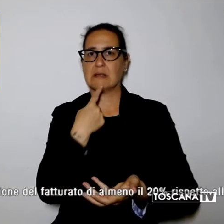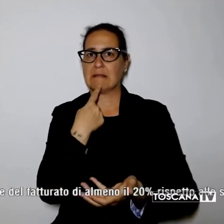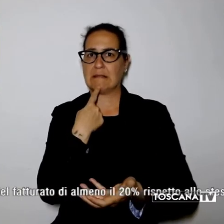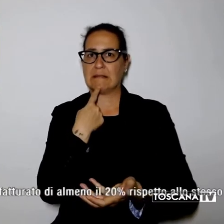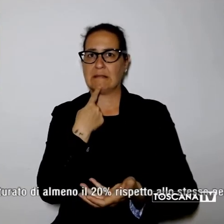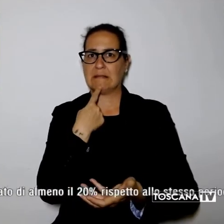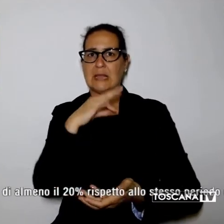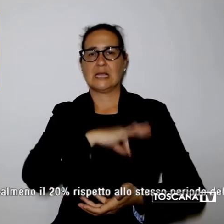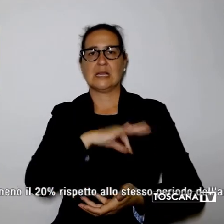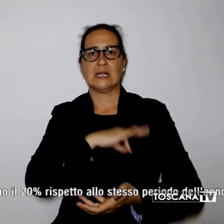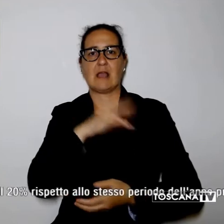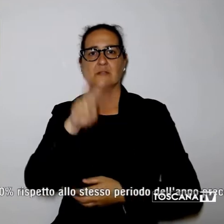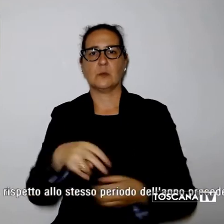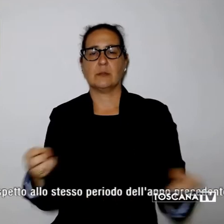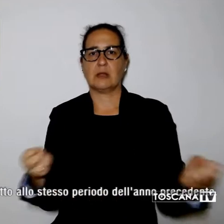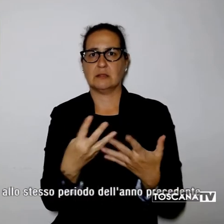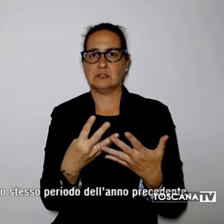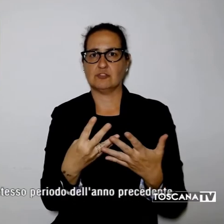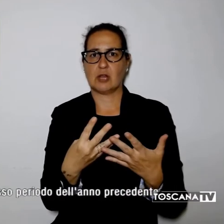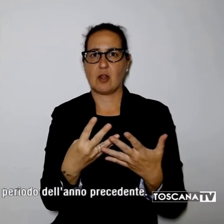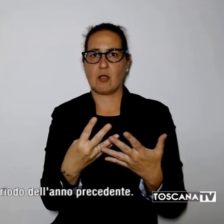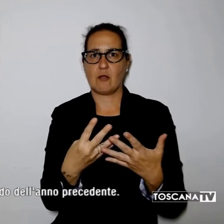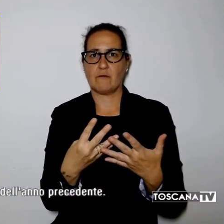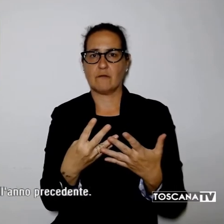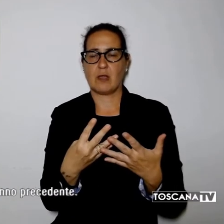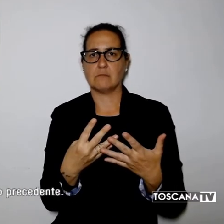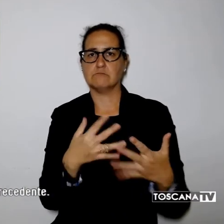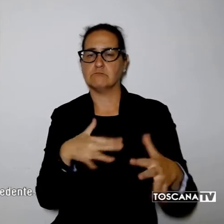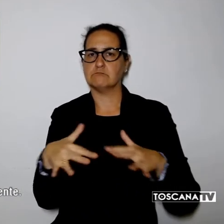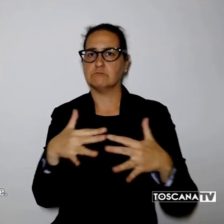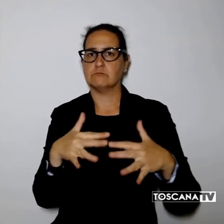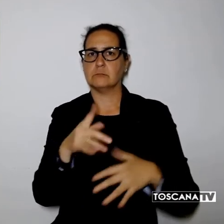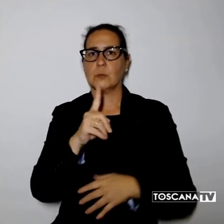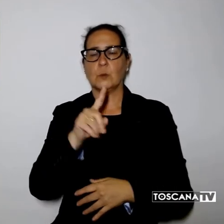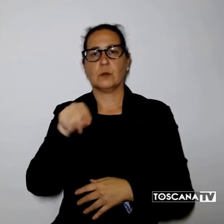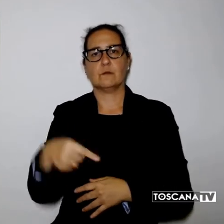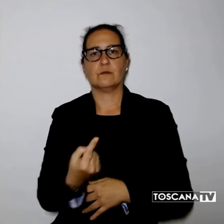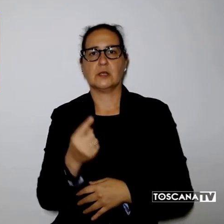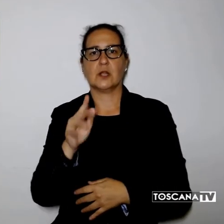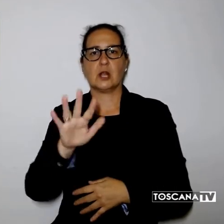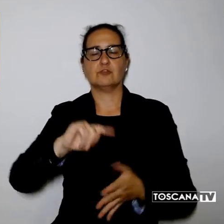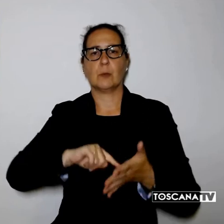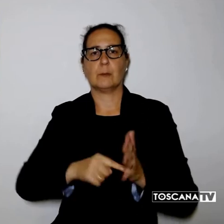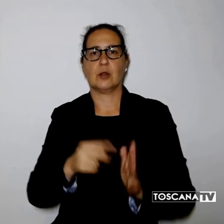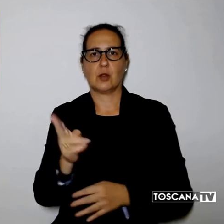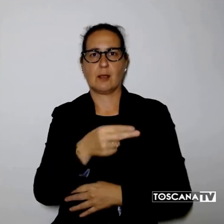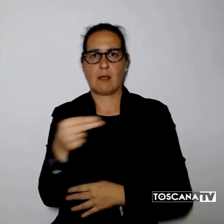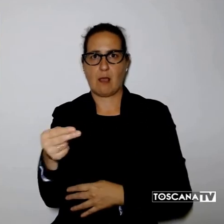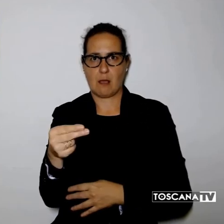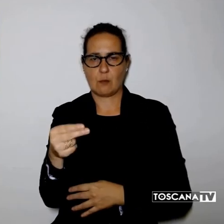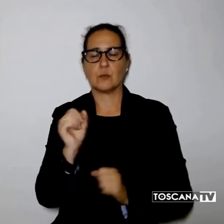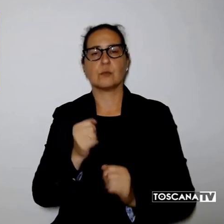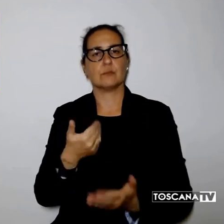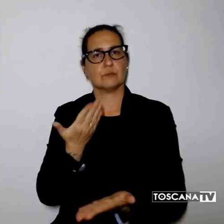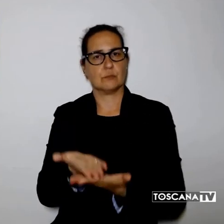2019 inferiore o uguale a 1,5 milioni di euro e che hanno